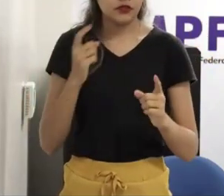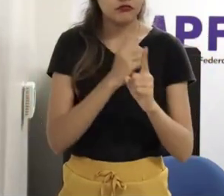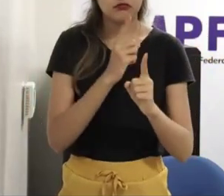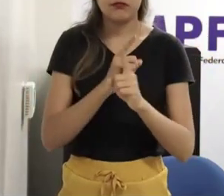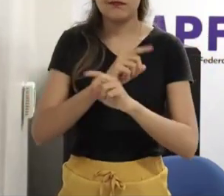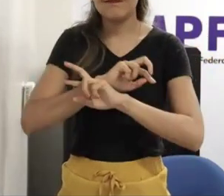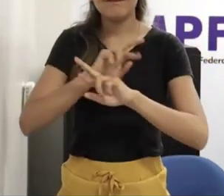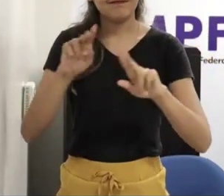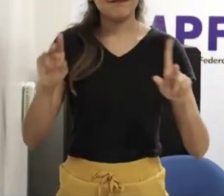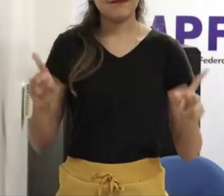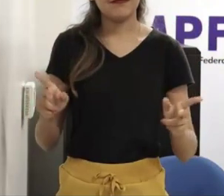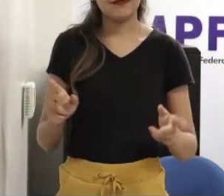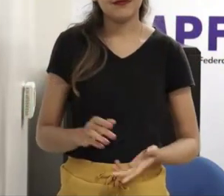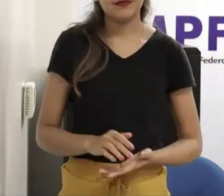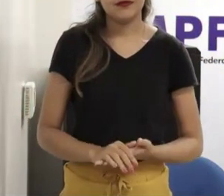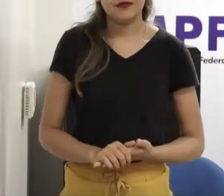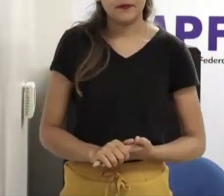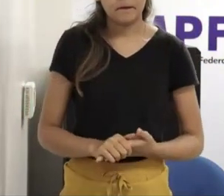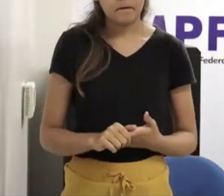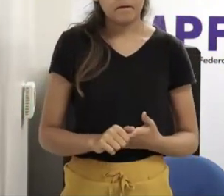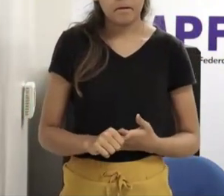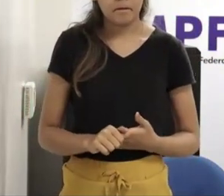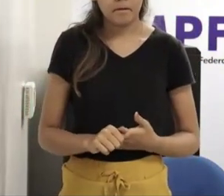se você olhar ali, é,